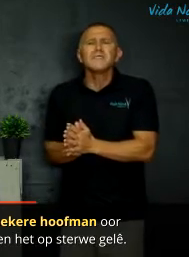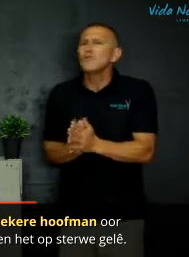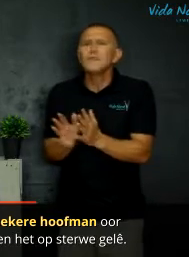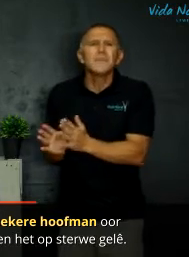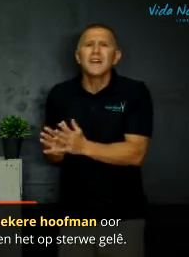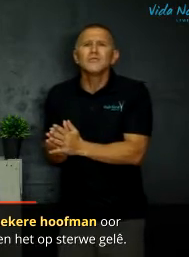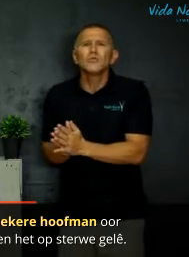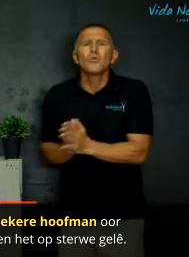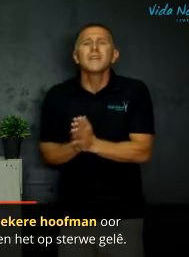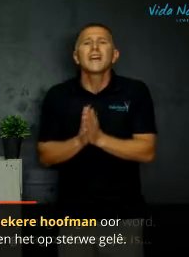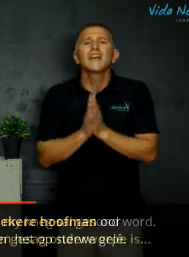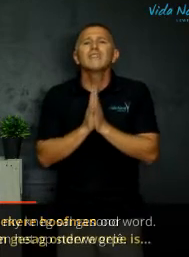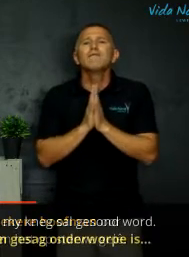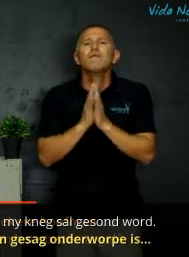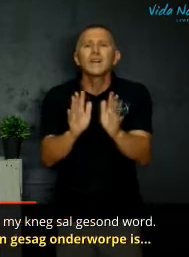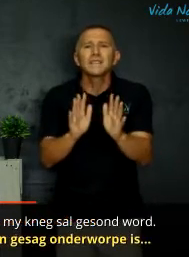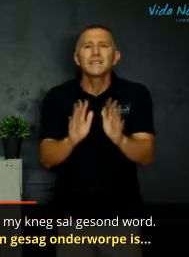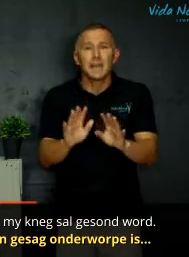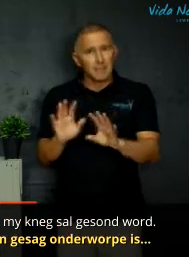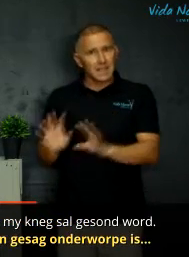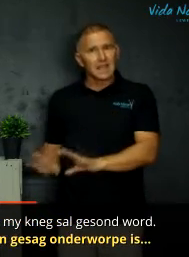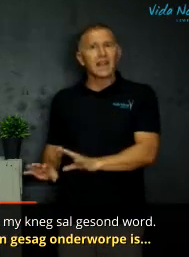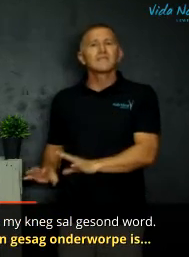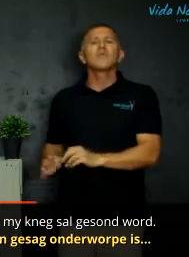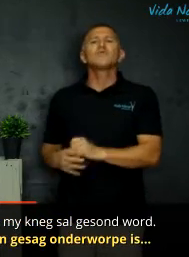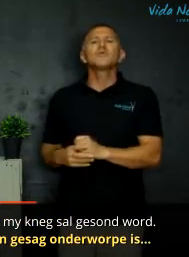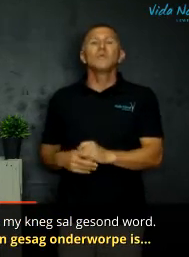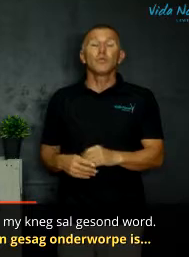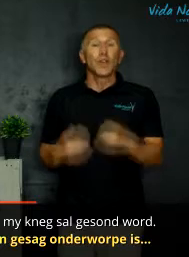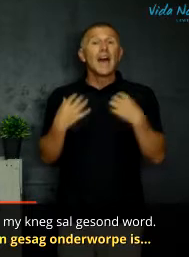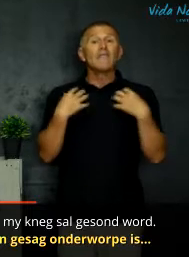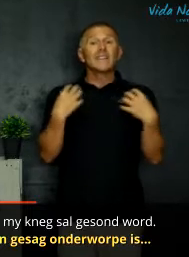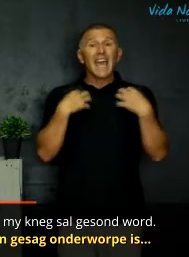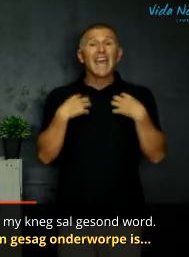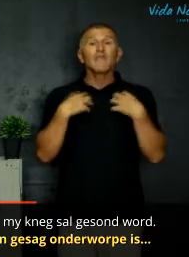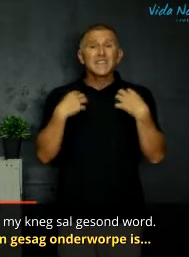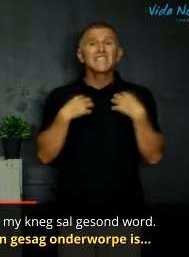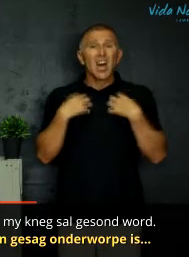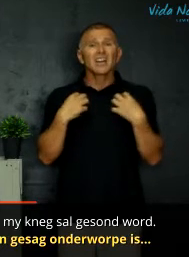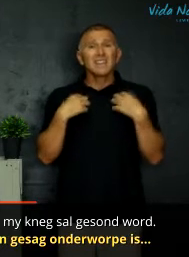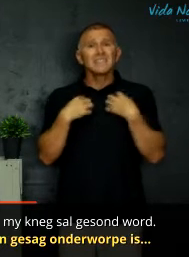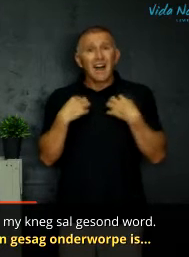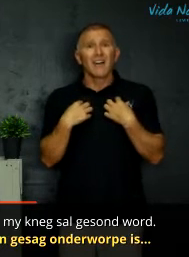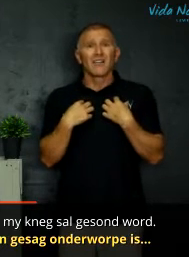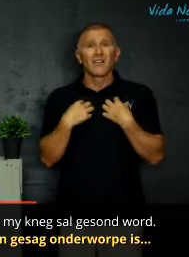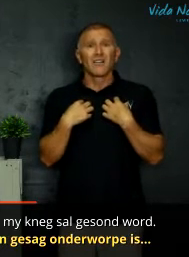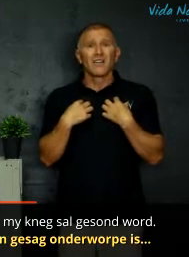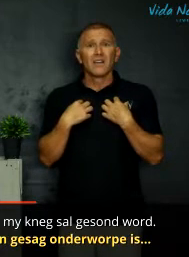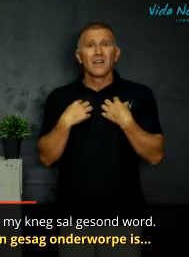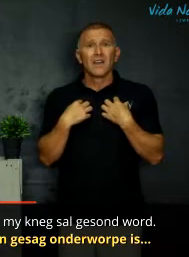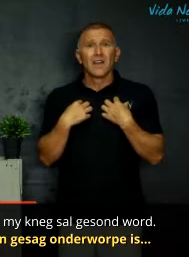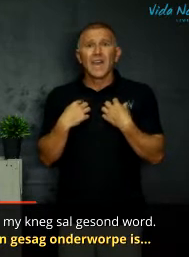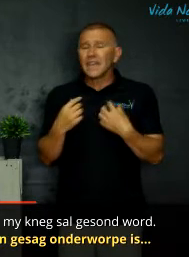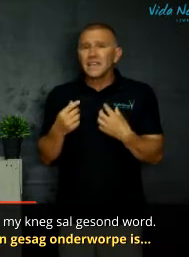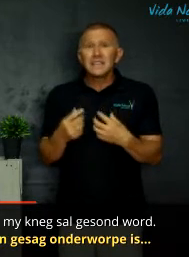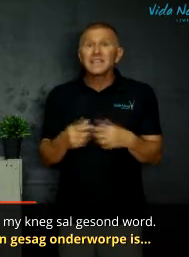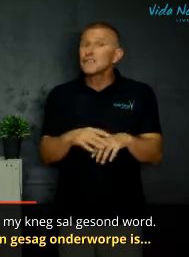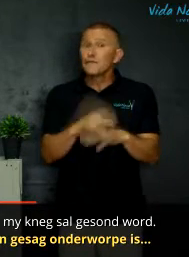hy sê hoef nie na my huis te kom en jy kan net woord sê en my knek sal gezond word want ek verstaan gesag en Jesus is